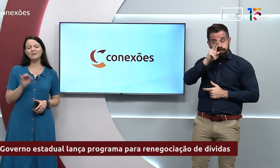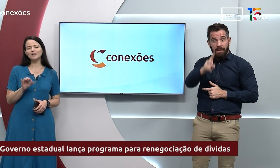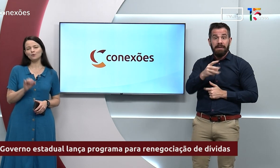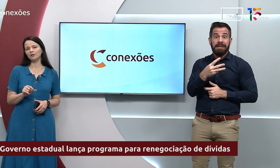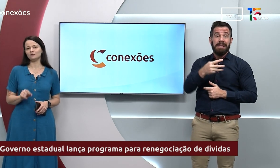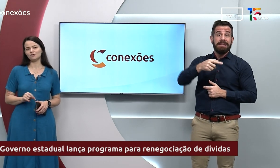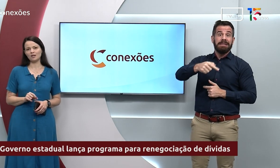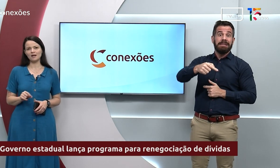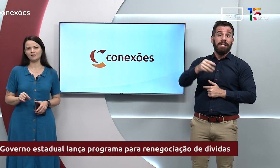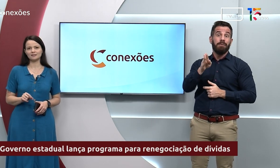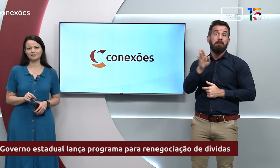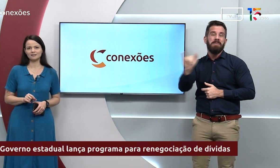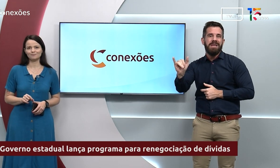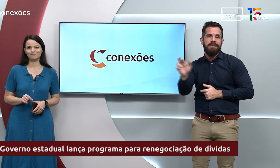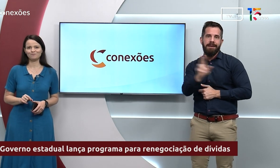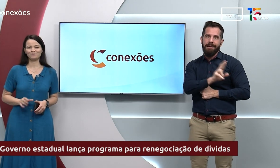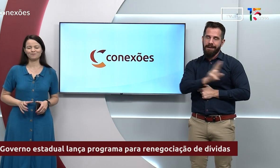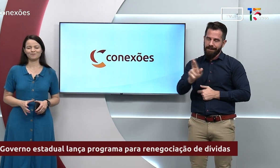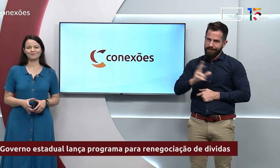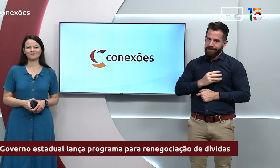bilhões de reais.